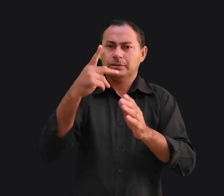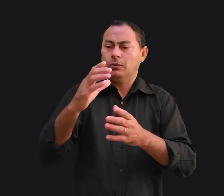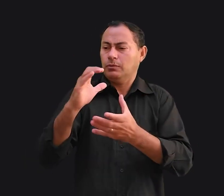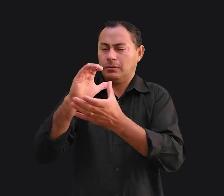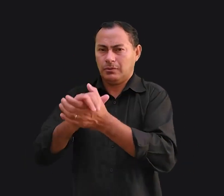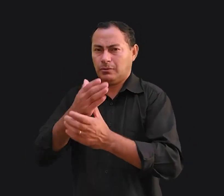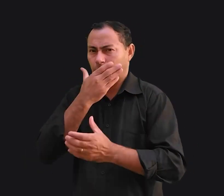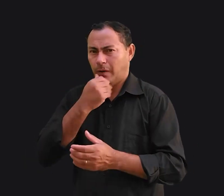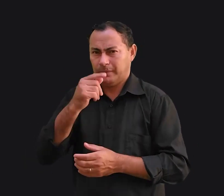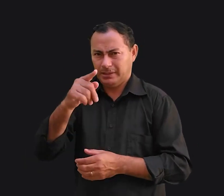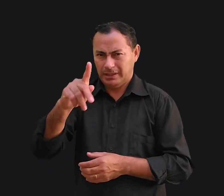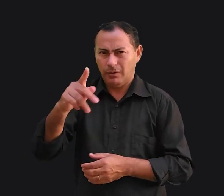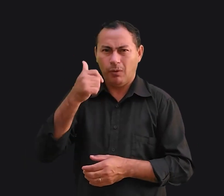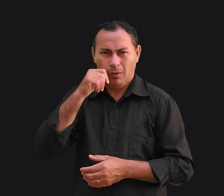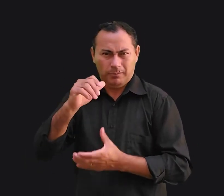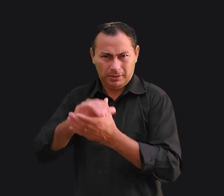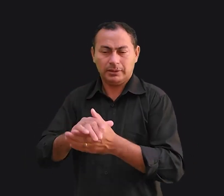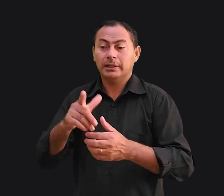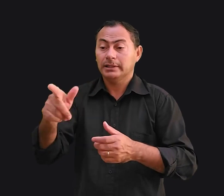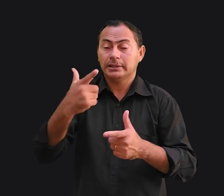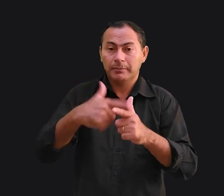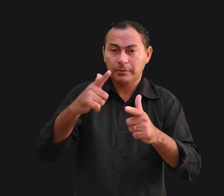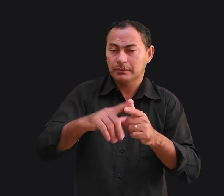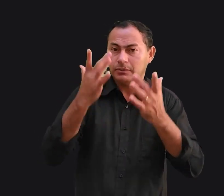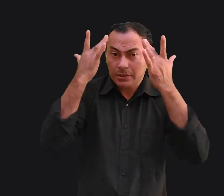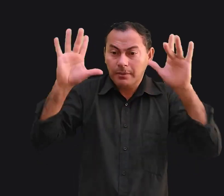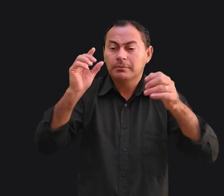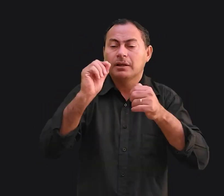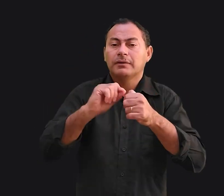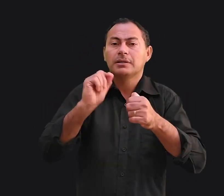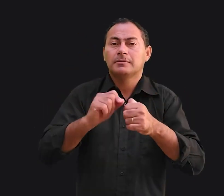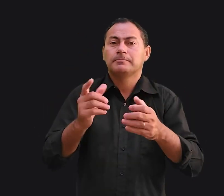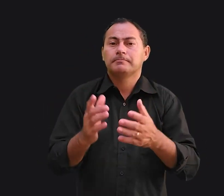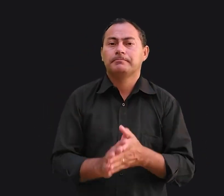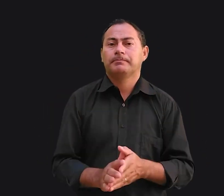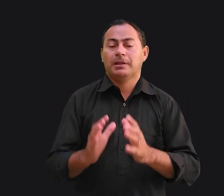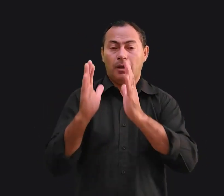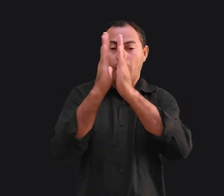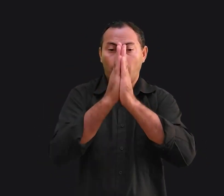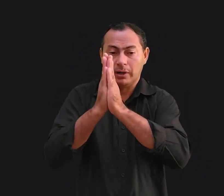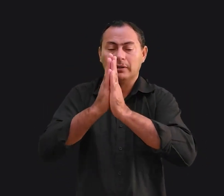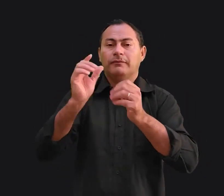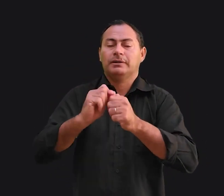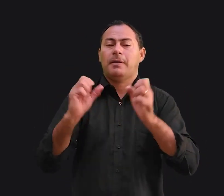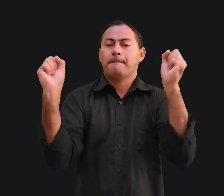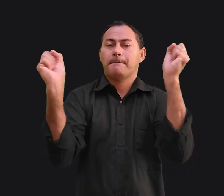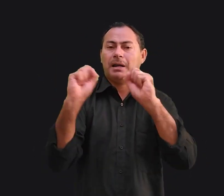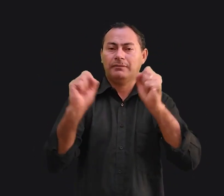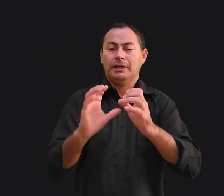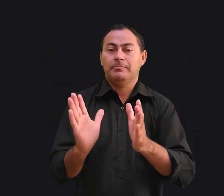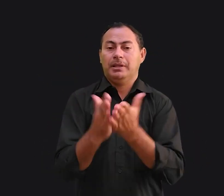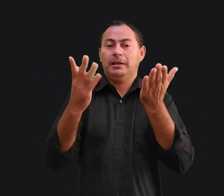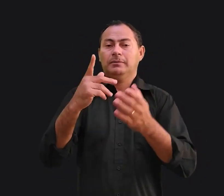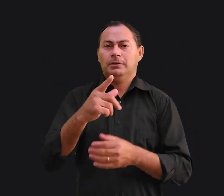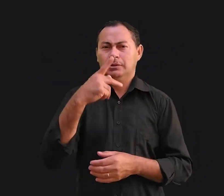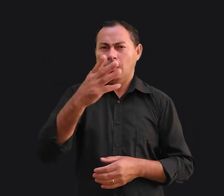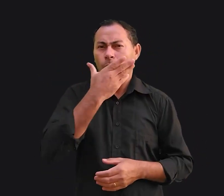cônjuge? Se ele está passando por problemas e não sabe o que está fazendo, essa oração fará maravilhas. Se seu marido acha que é